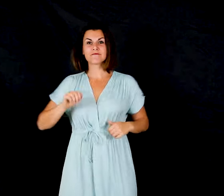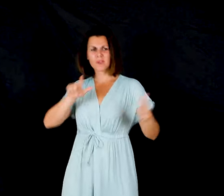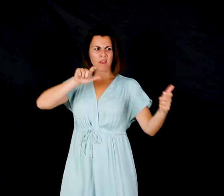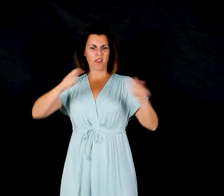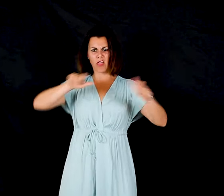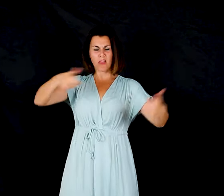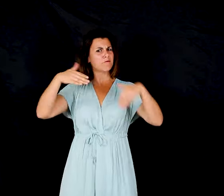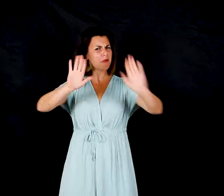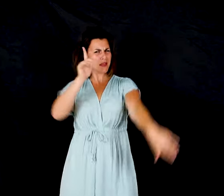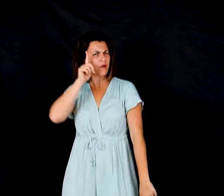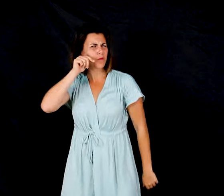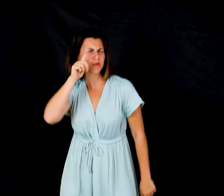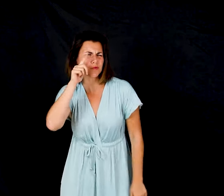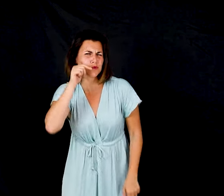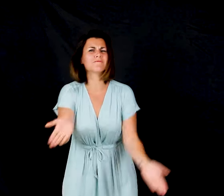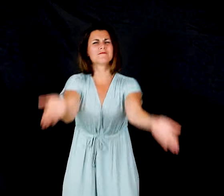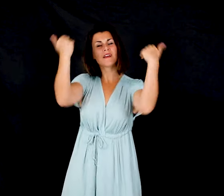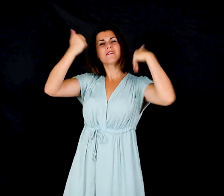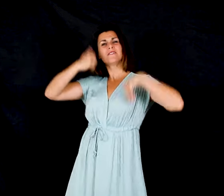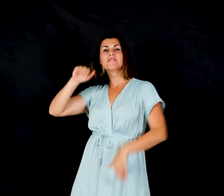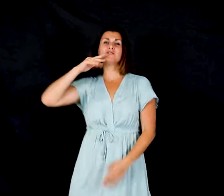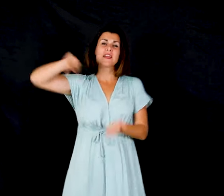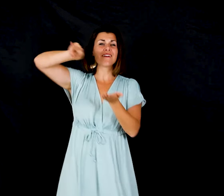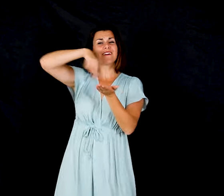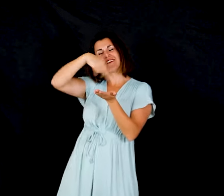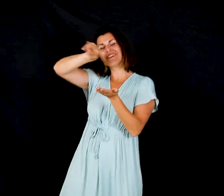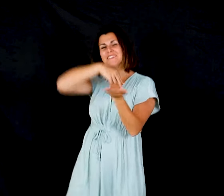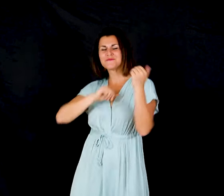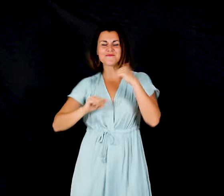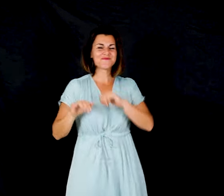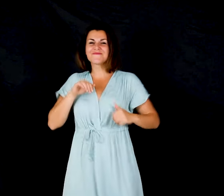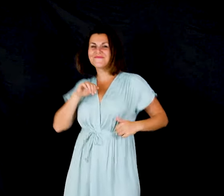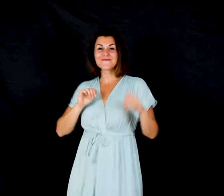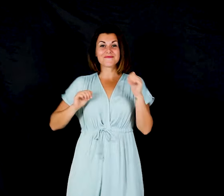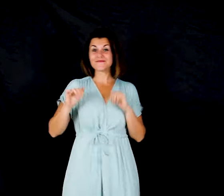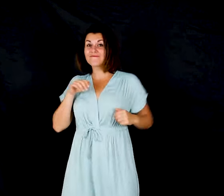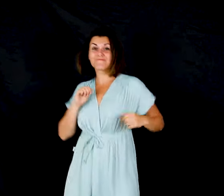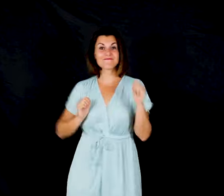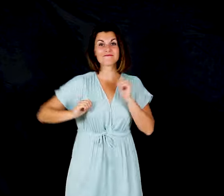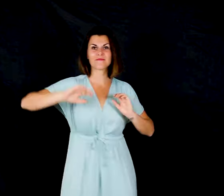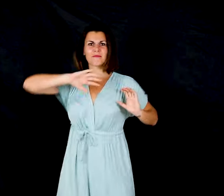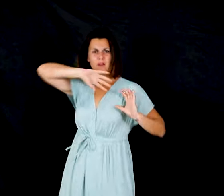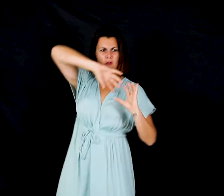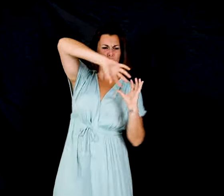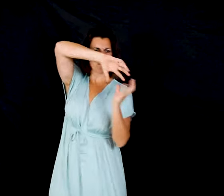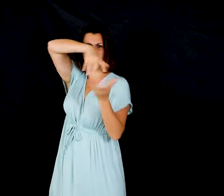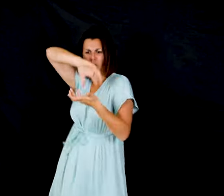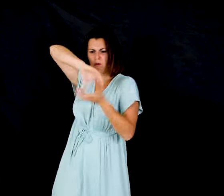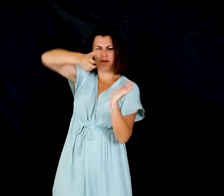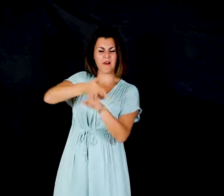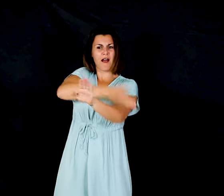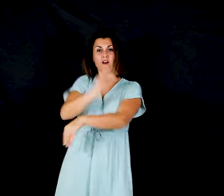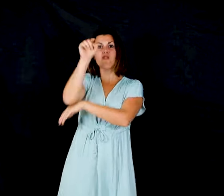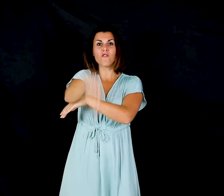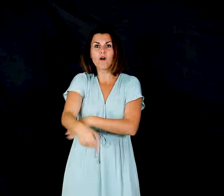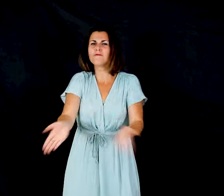Vaille que vaille Danser Avant que